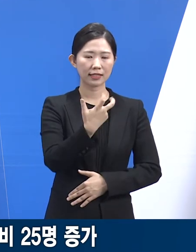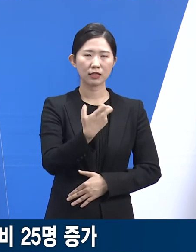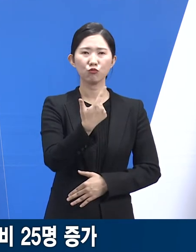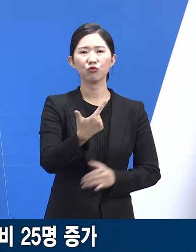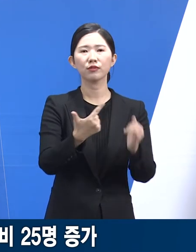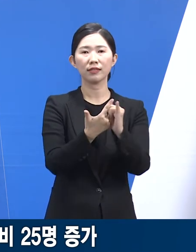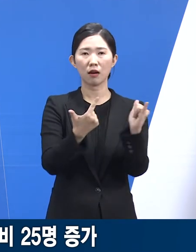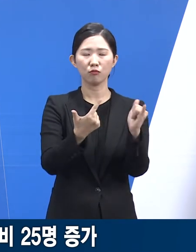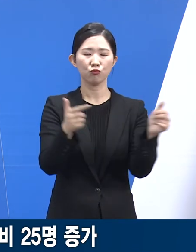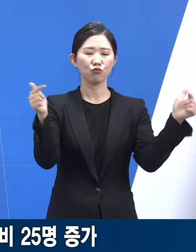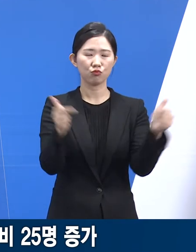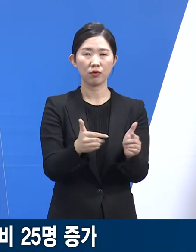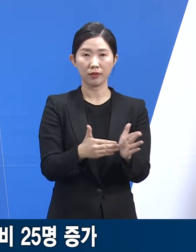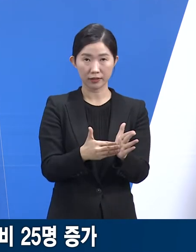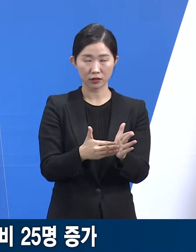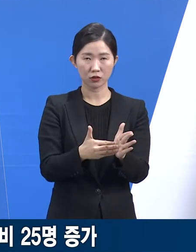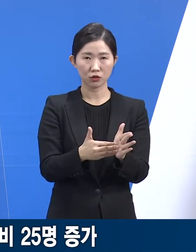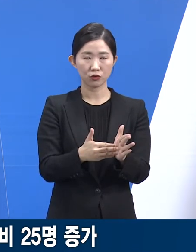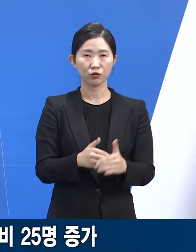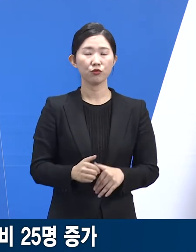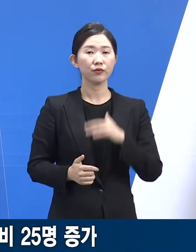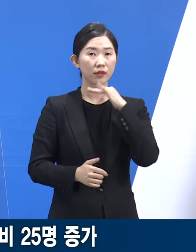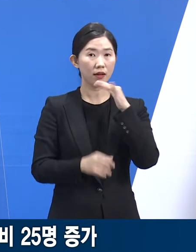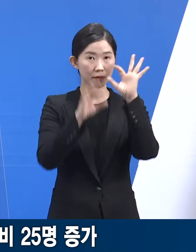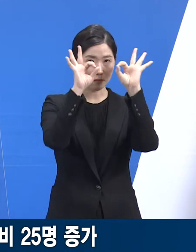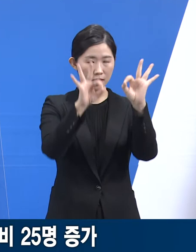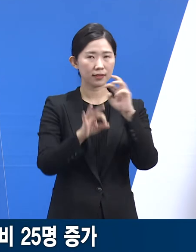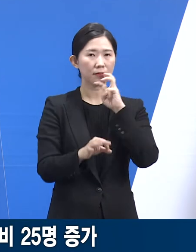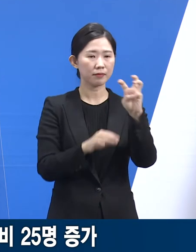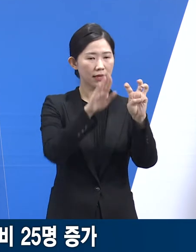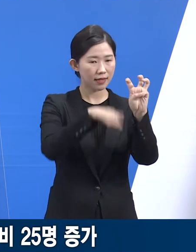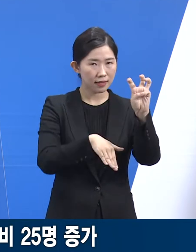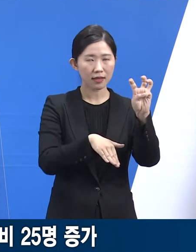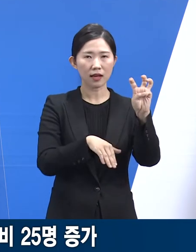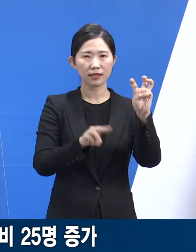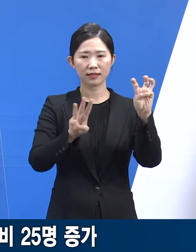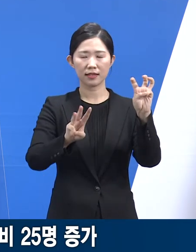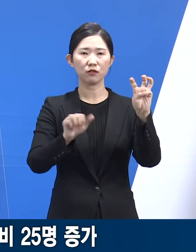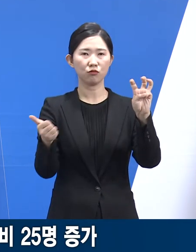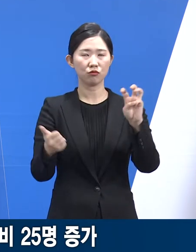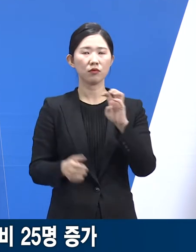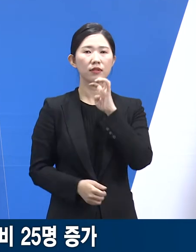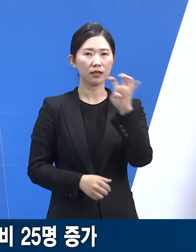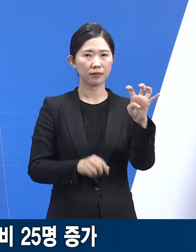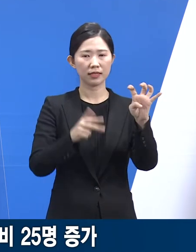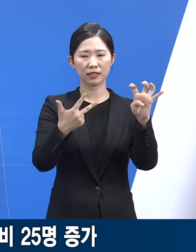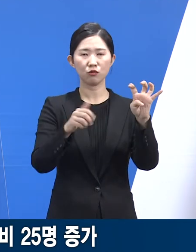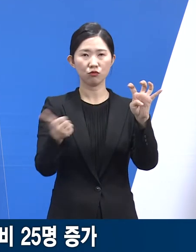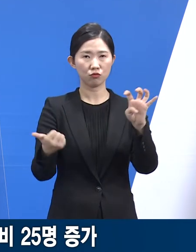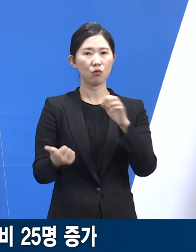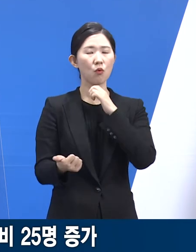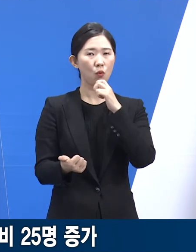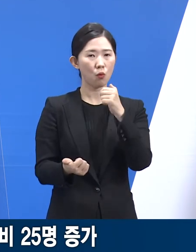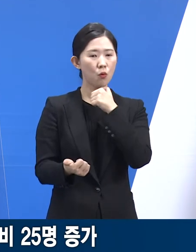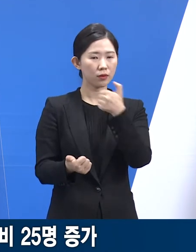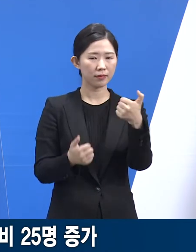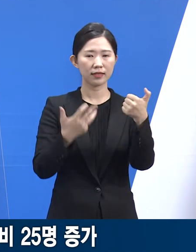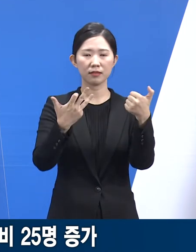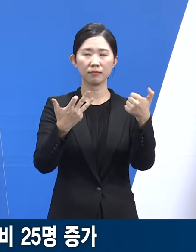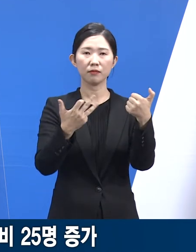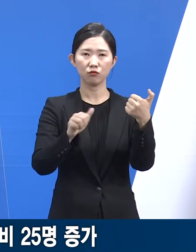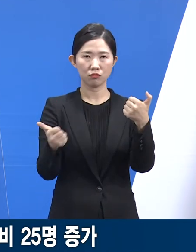감소했습니다. 사망자 연령별 현황은 30세 이하가 3명, 40대 7명, 50대 18명,